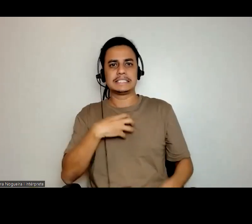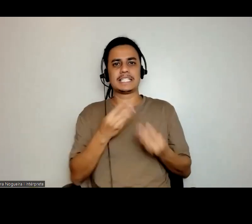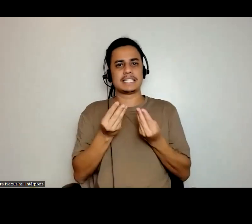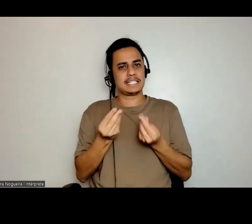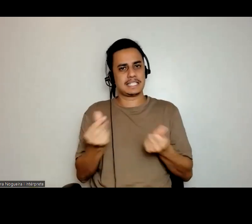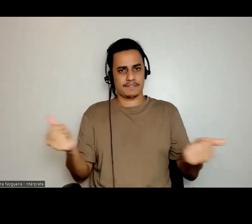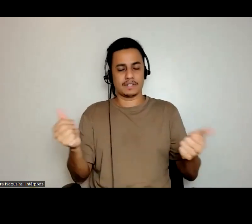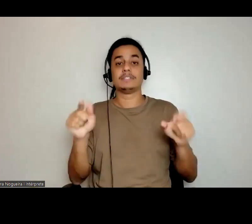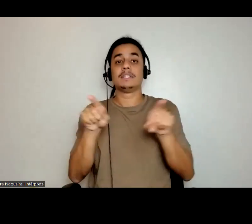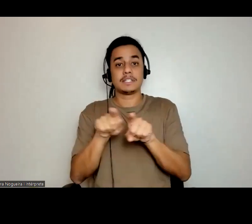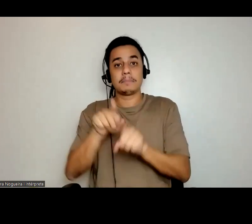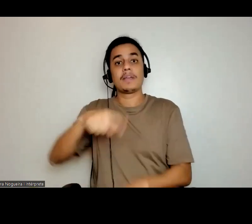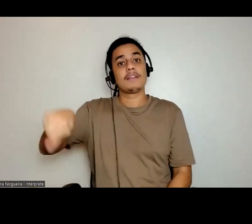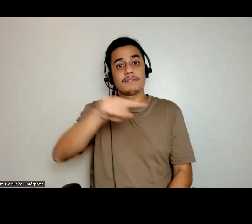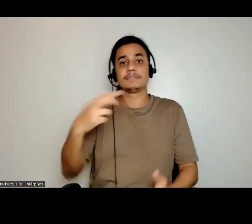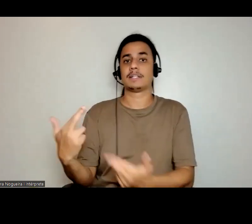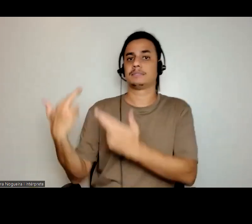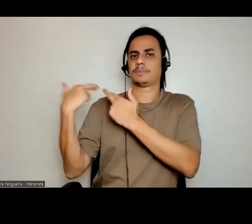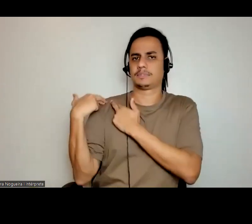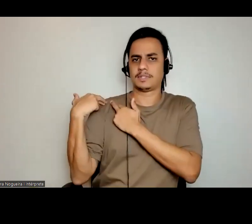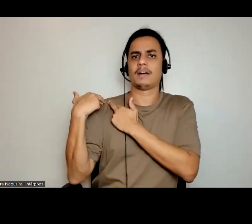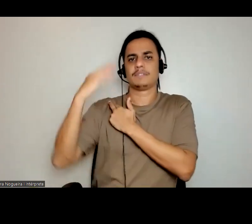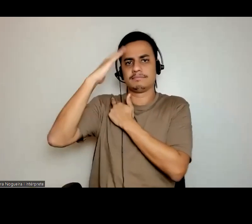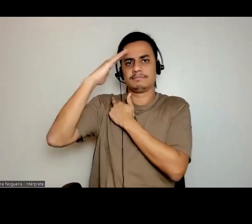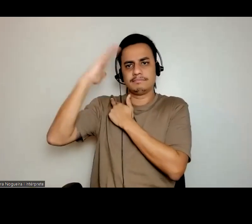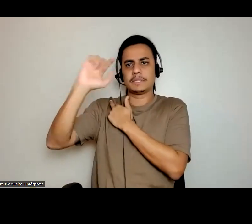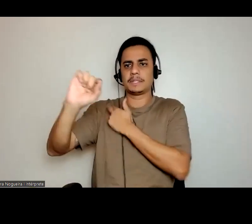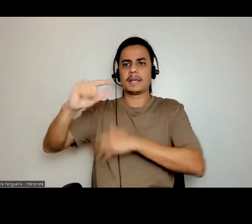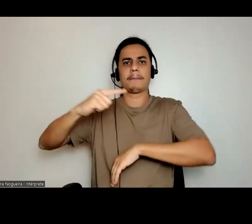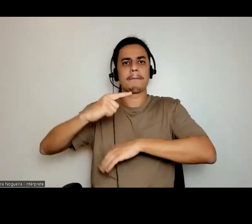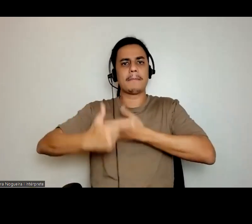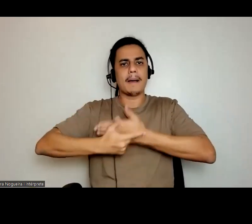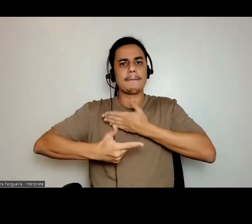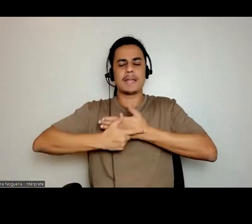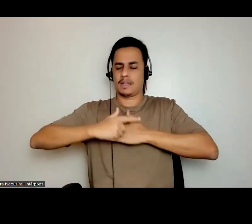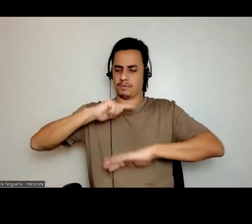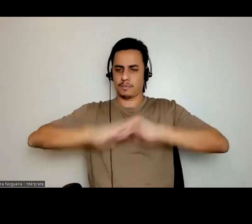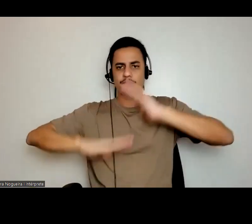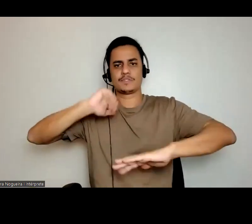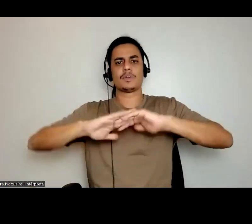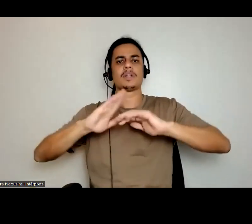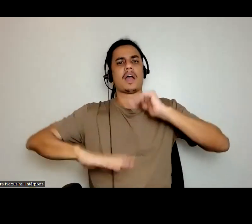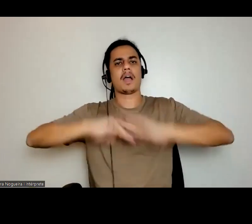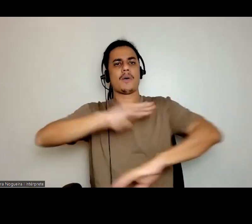a compartilhar a responsabilidade de uma atuação profissional antirracista. E